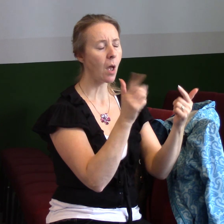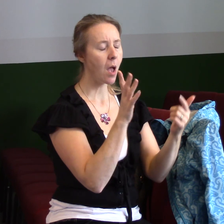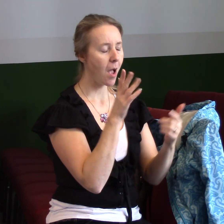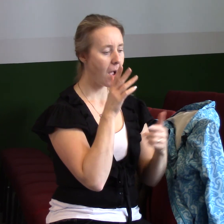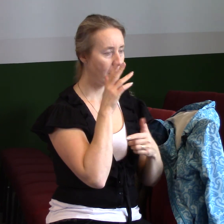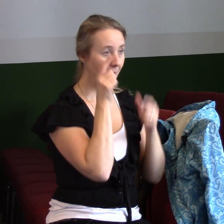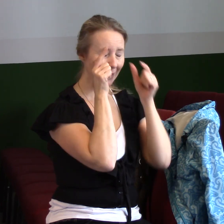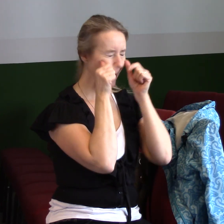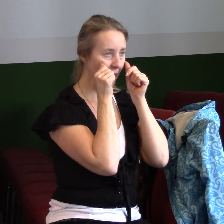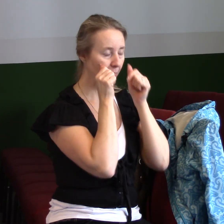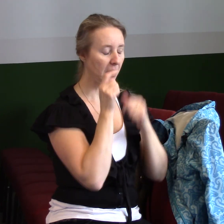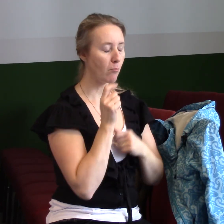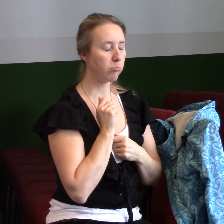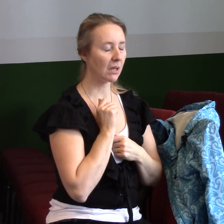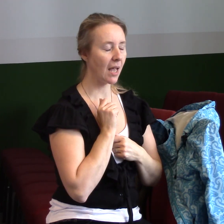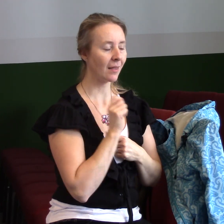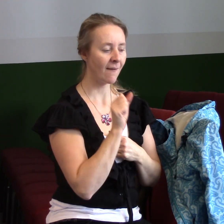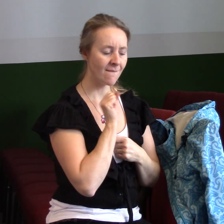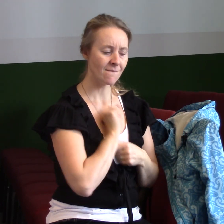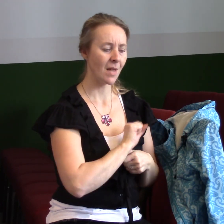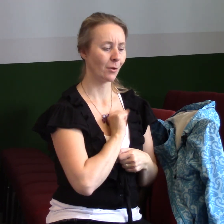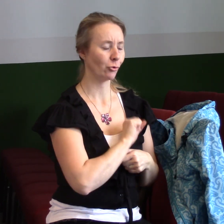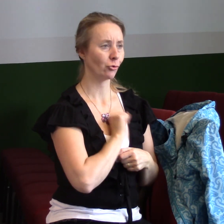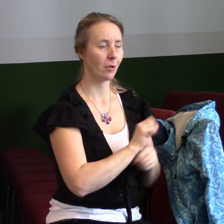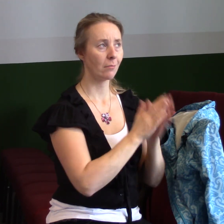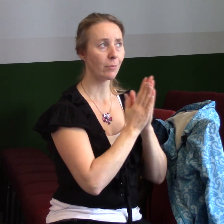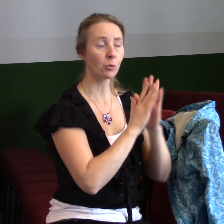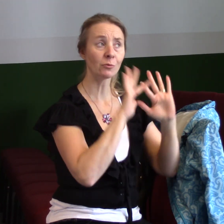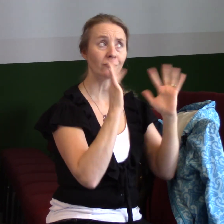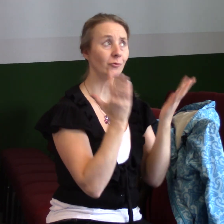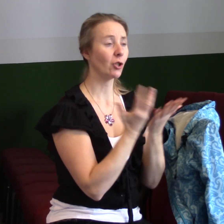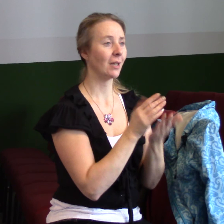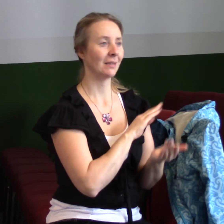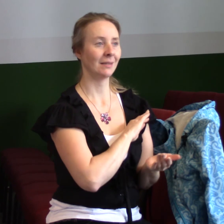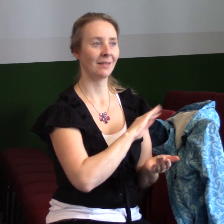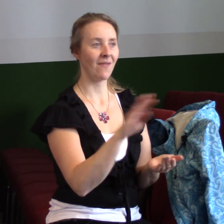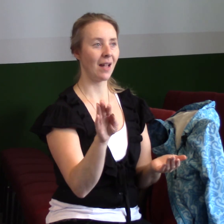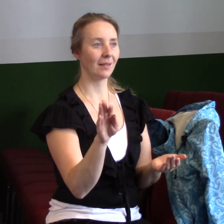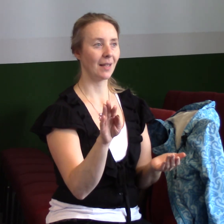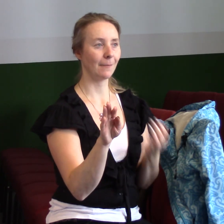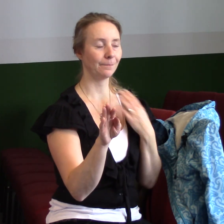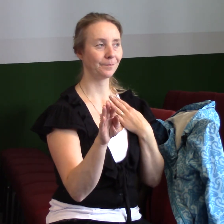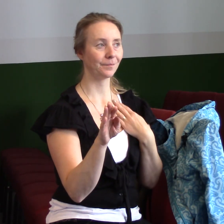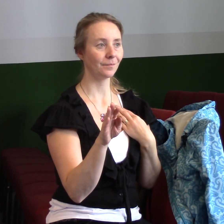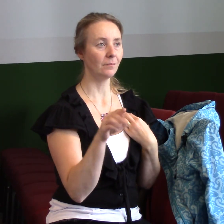veškerou vytrvalostí a prozbou za všechny svaté. To je nádherně